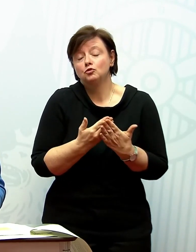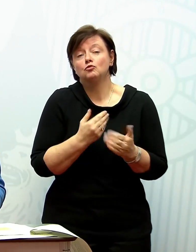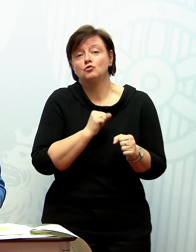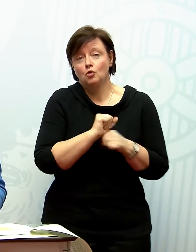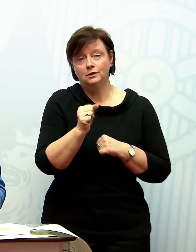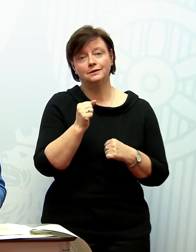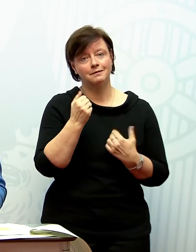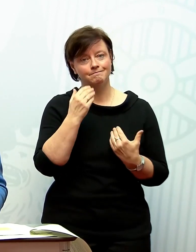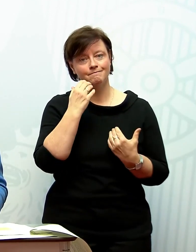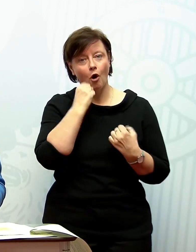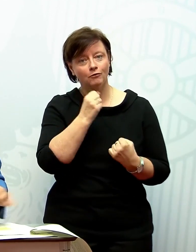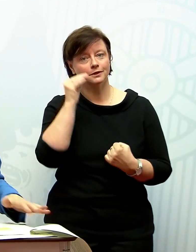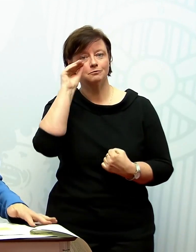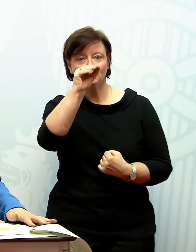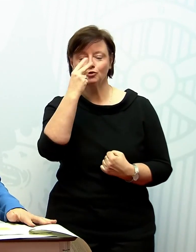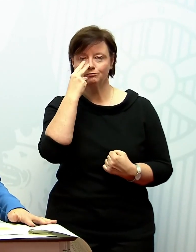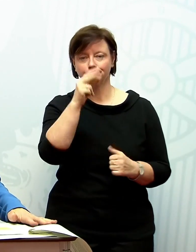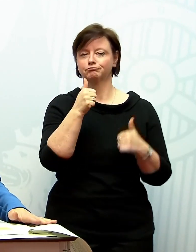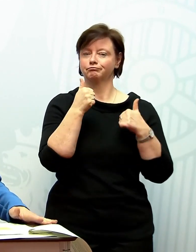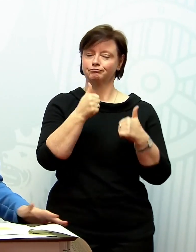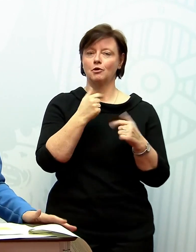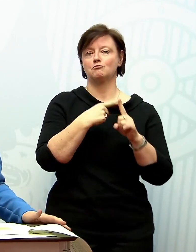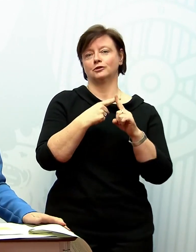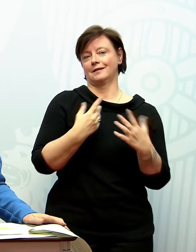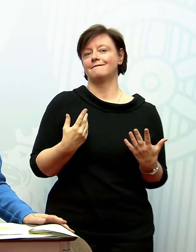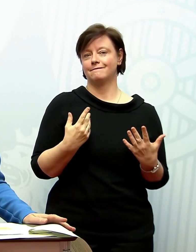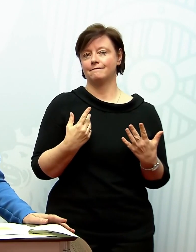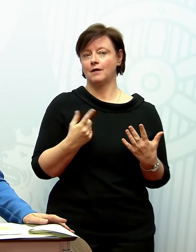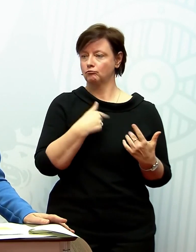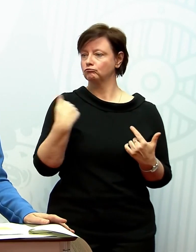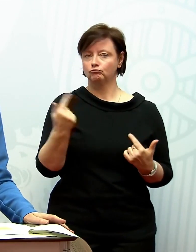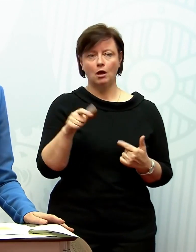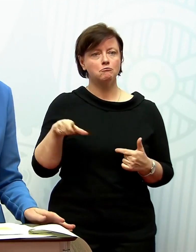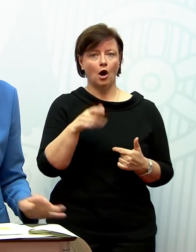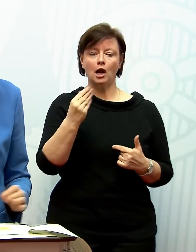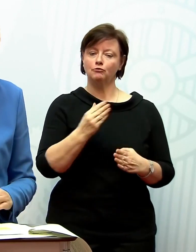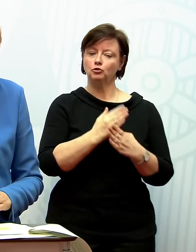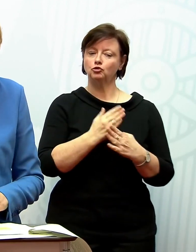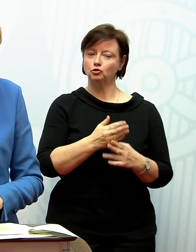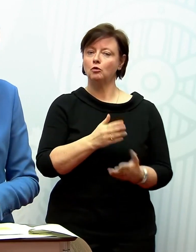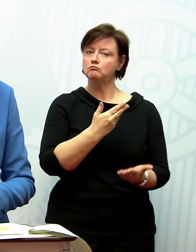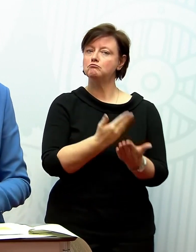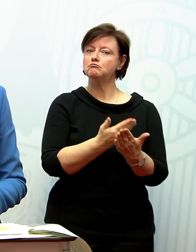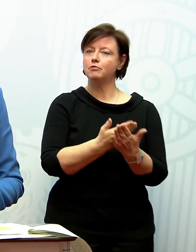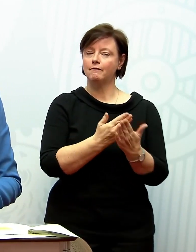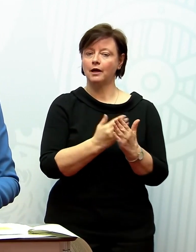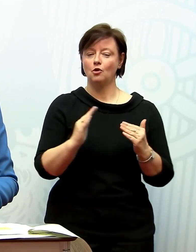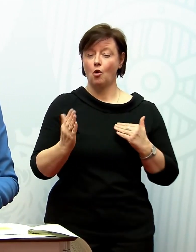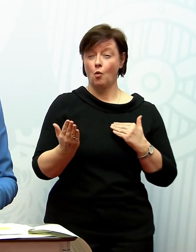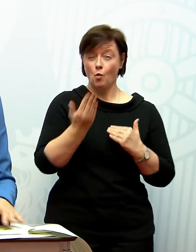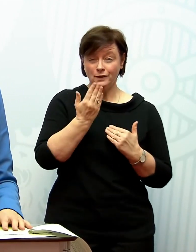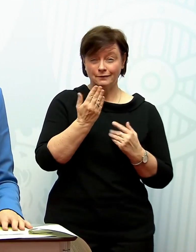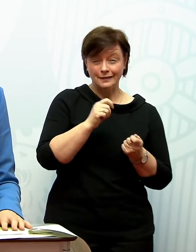hoffnungsvoll in die Zukunft blicken. Rheinland-Pfalz hat ja bereits bewiesen, dass es einerseits flexibel auf kurzfristige